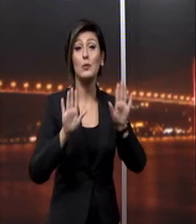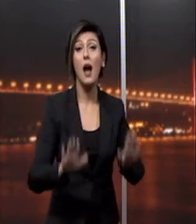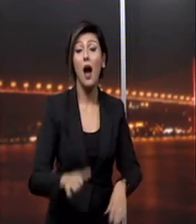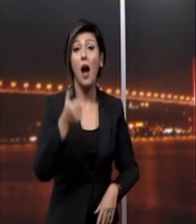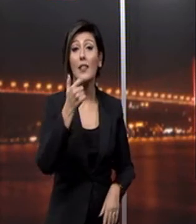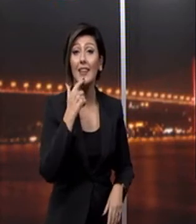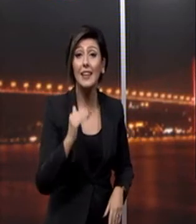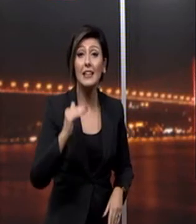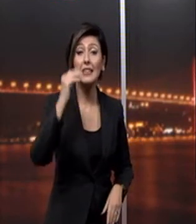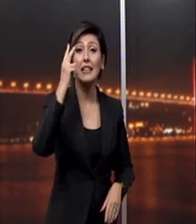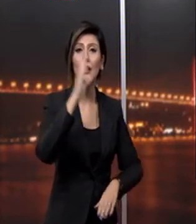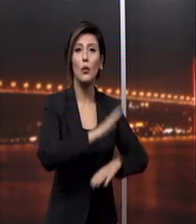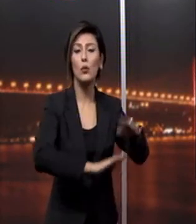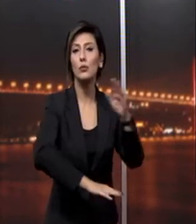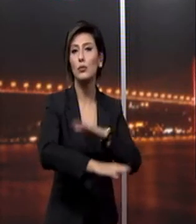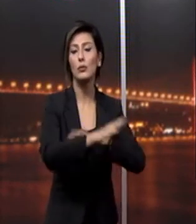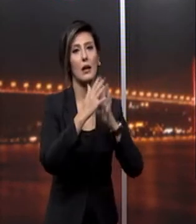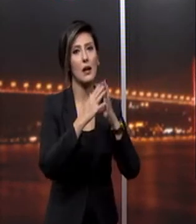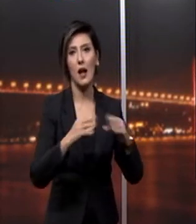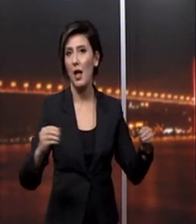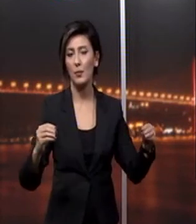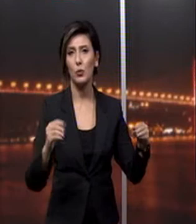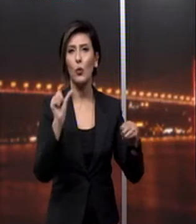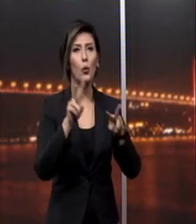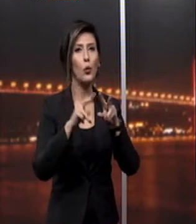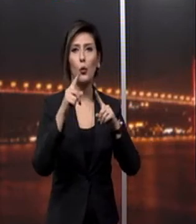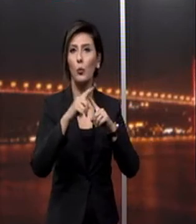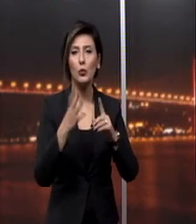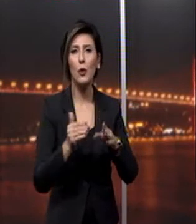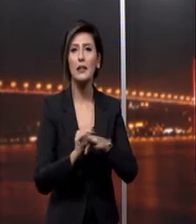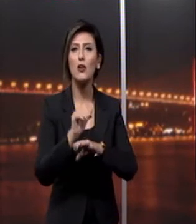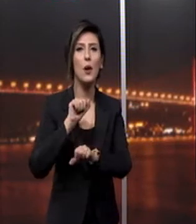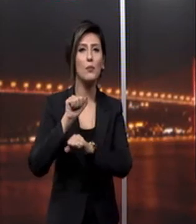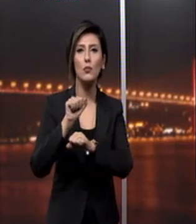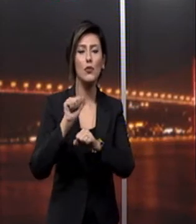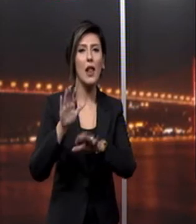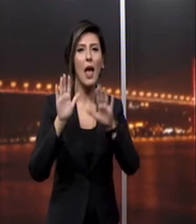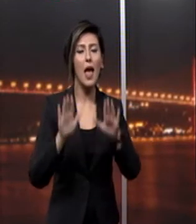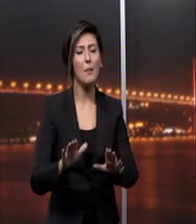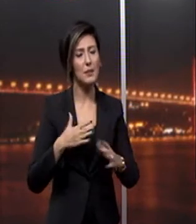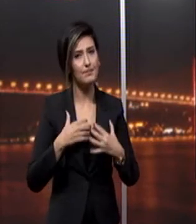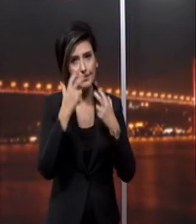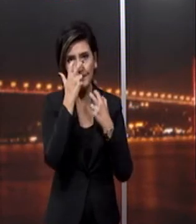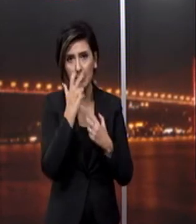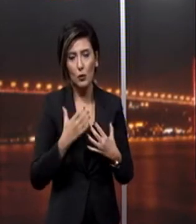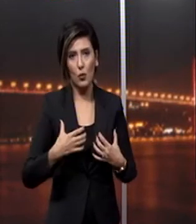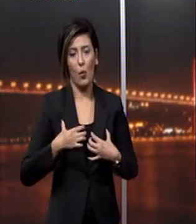yaşından iki kolunu da kaybetti Umudunu ve yaşam mücadeleni ise hep korudu Kolları